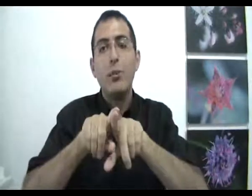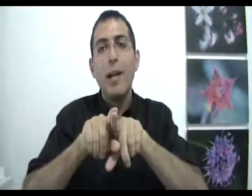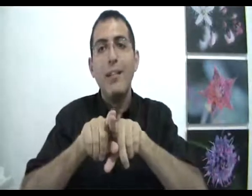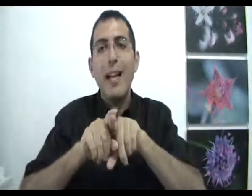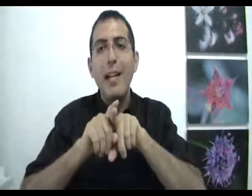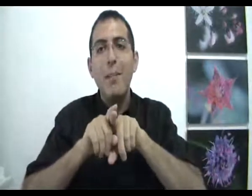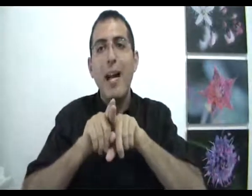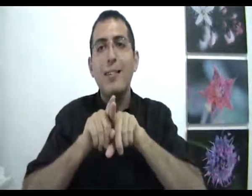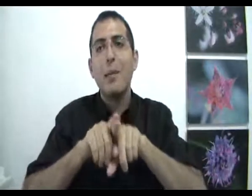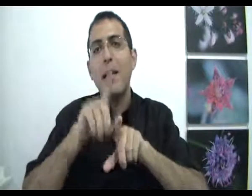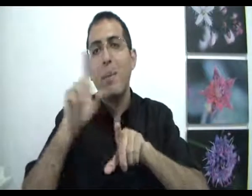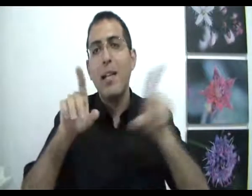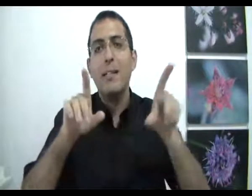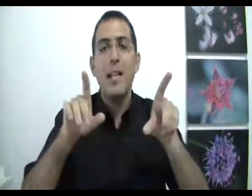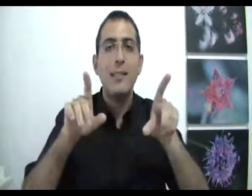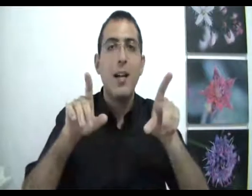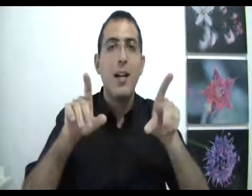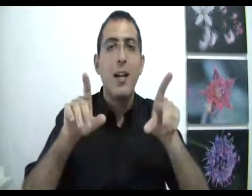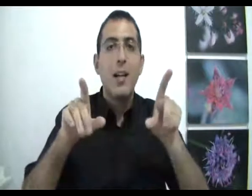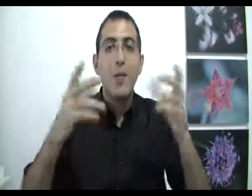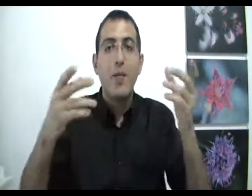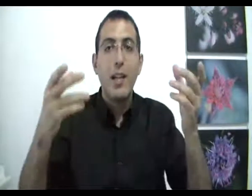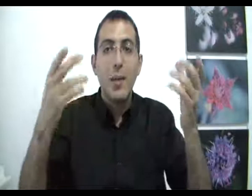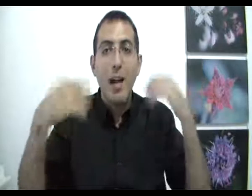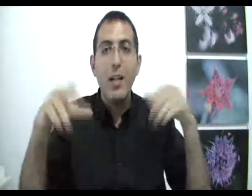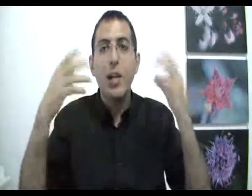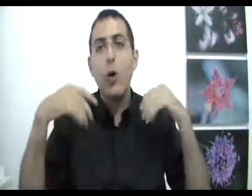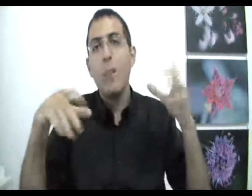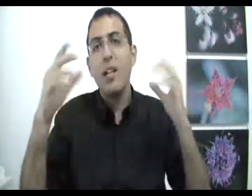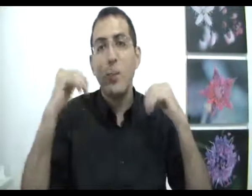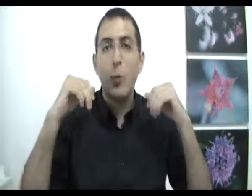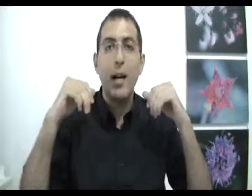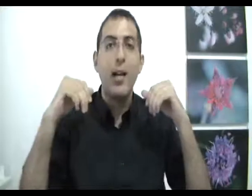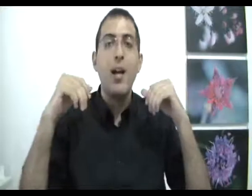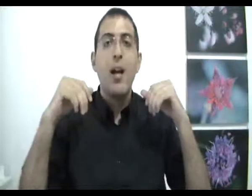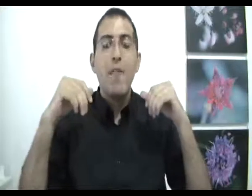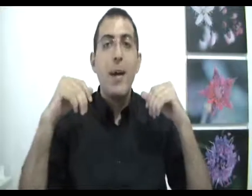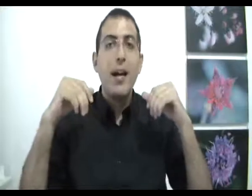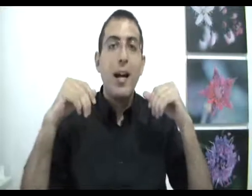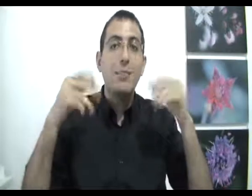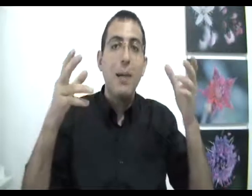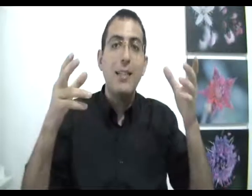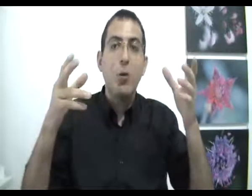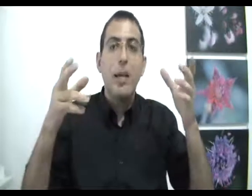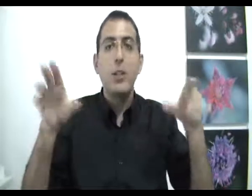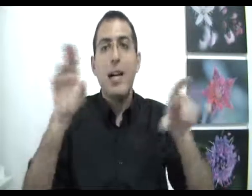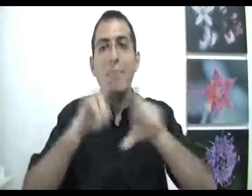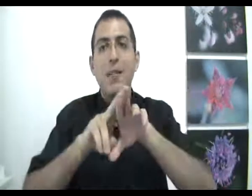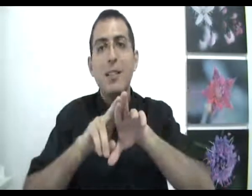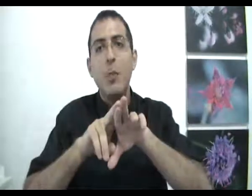זאת אומרת, אין פער זמנים בין רצה ועשה. כי מאחר שהכוח בלתי מוגבל, אז נמל אז אומר שהרצה ועשה הוא